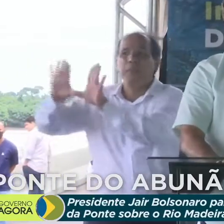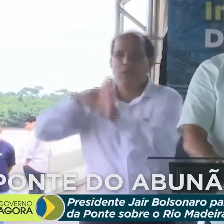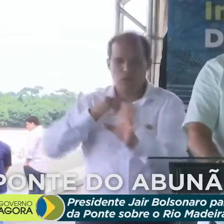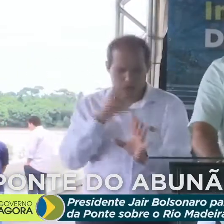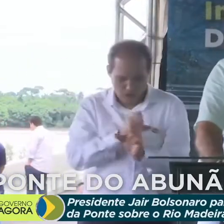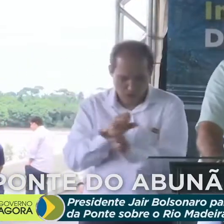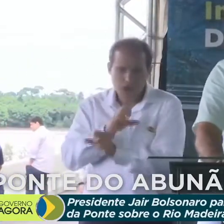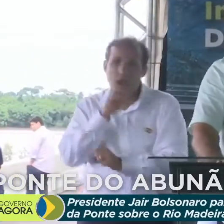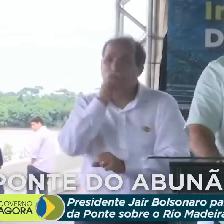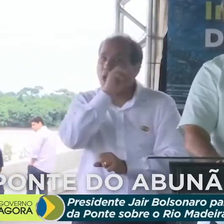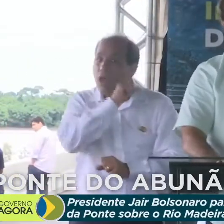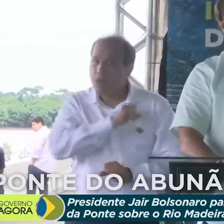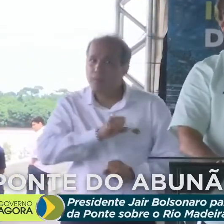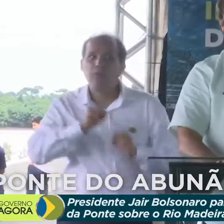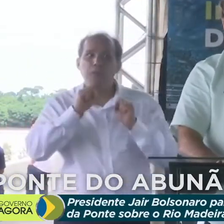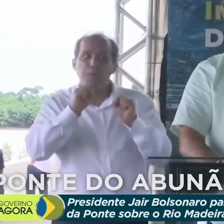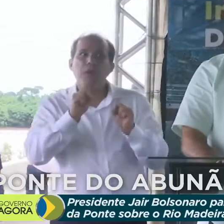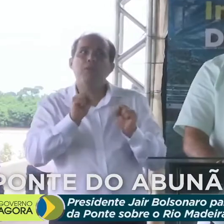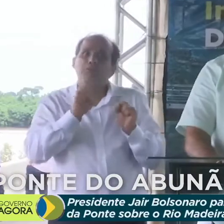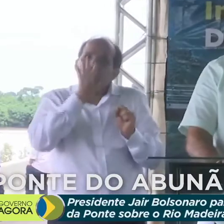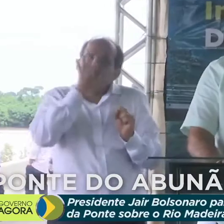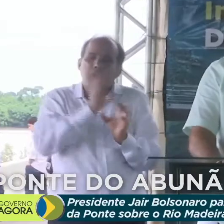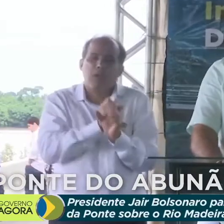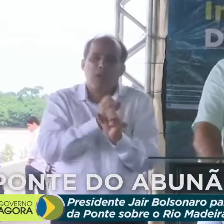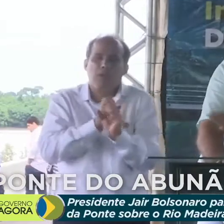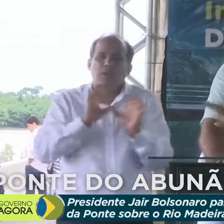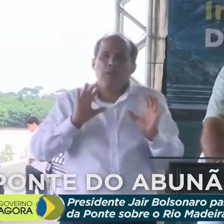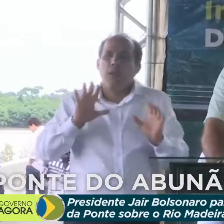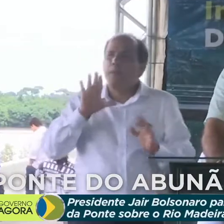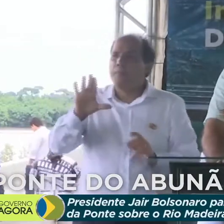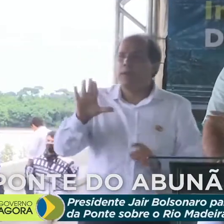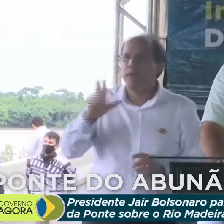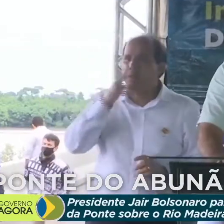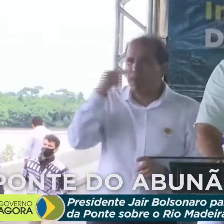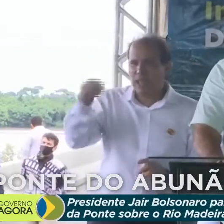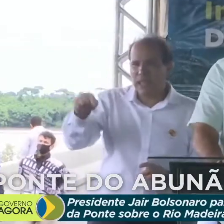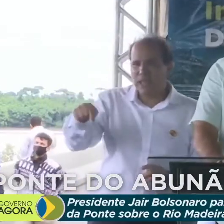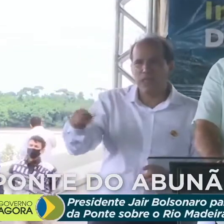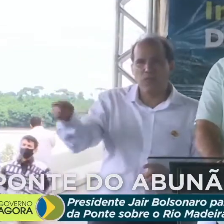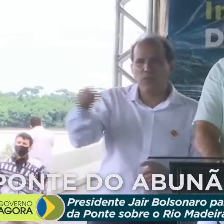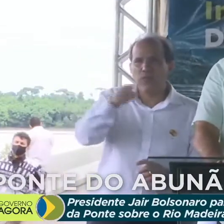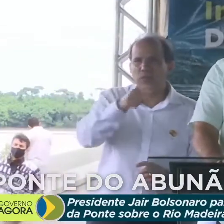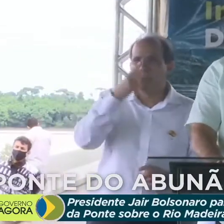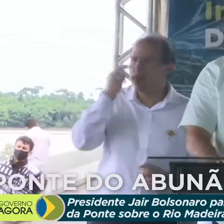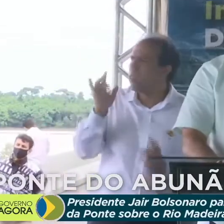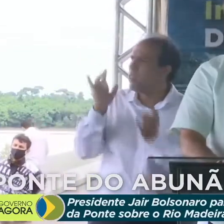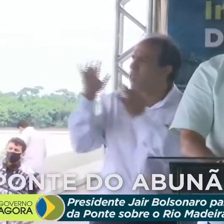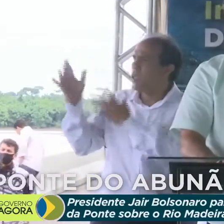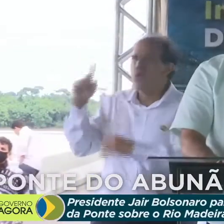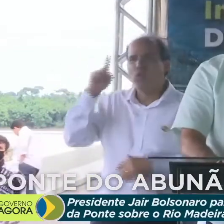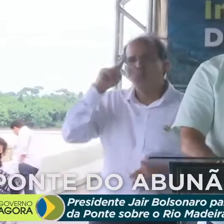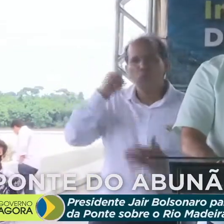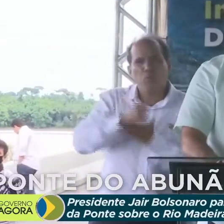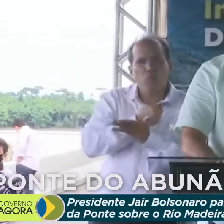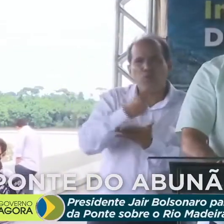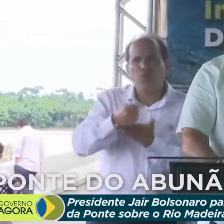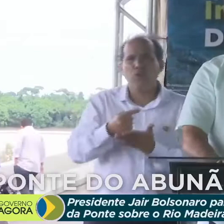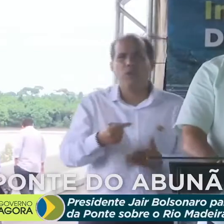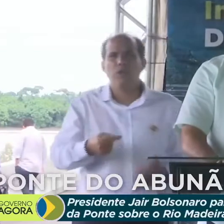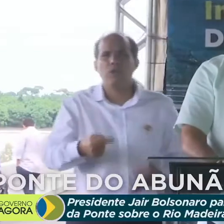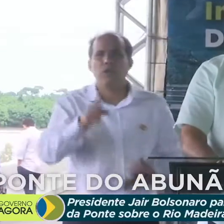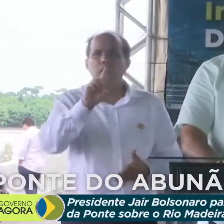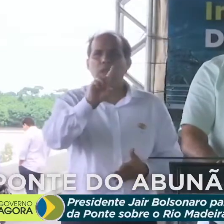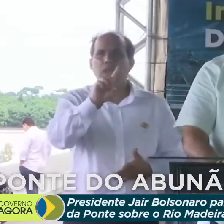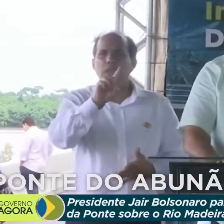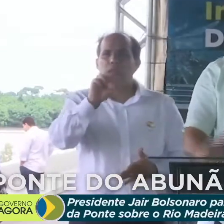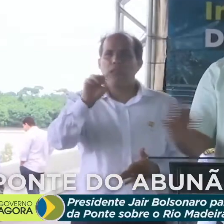rapidamente. Posso até estar equivocado. Mas aqui, vocês deixavam por dia, em torno de R